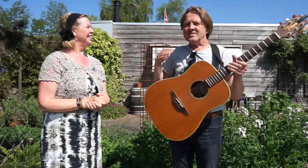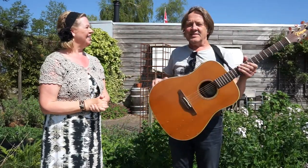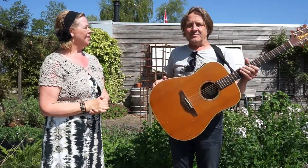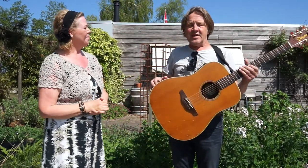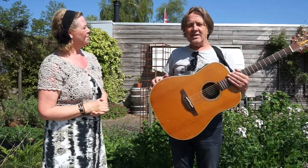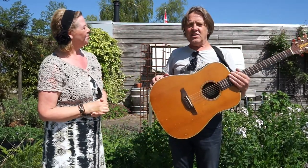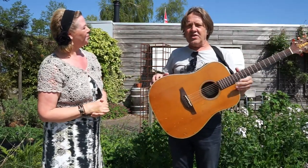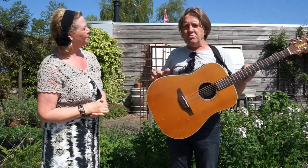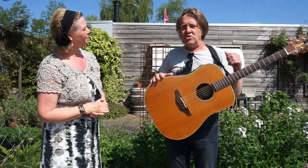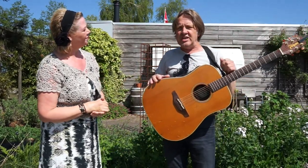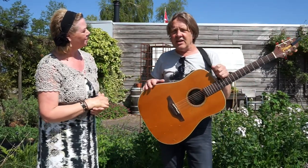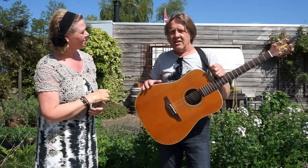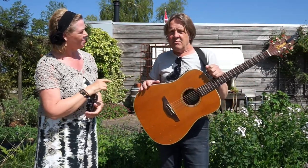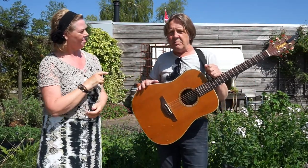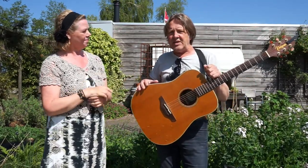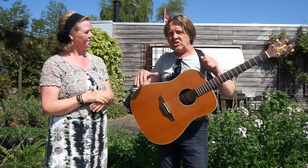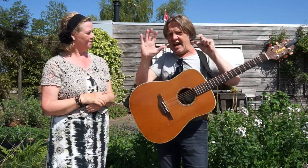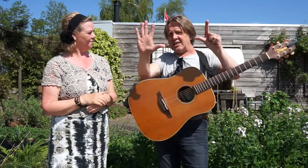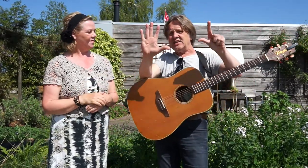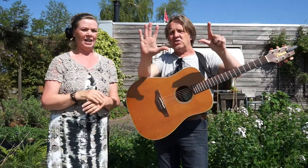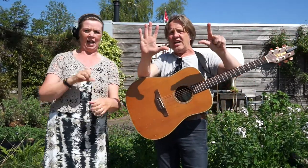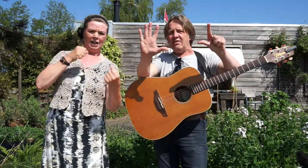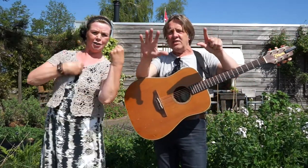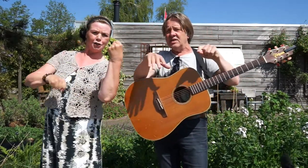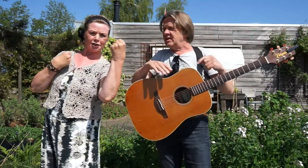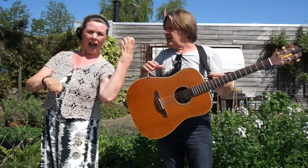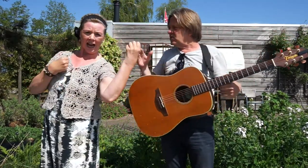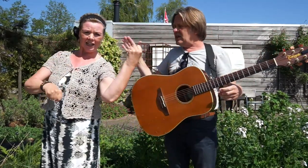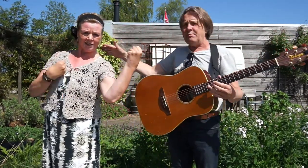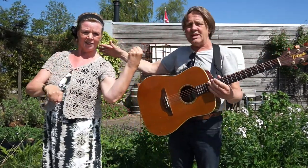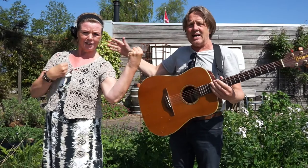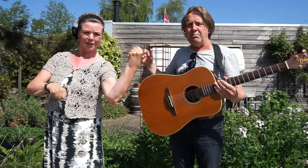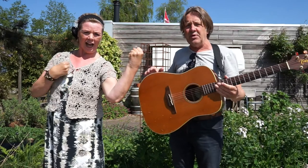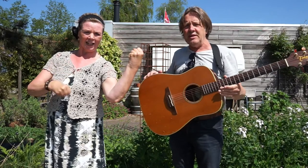Ja. was muziek met Meester Zaken deel 7. Samen met Anker Bonny.